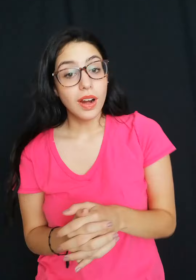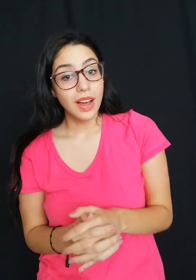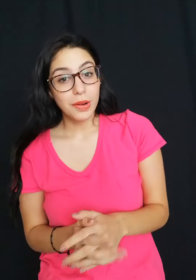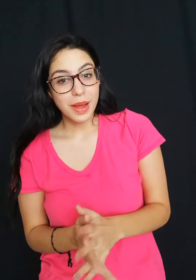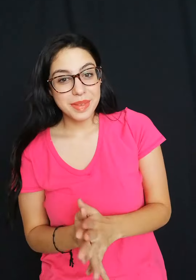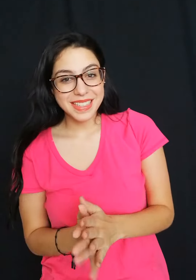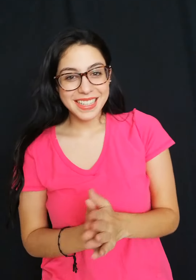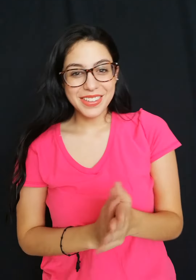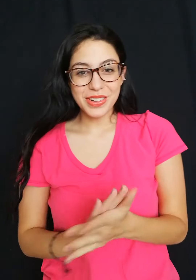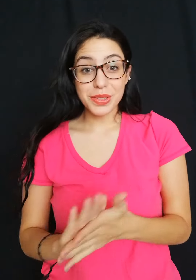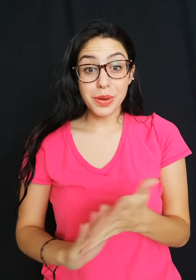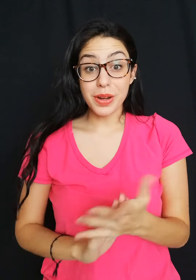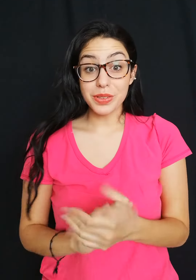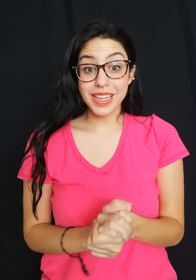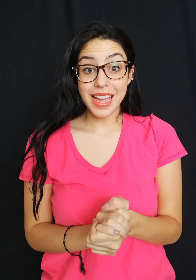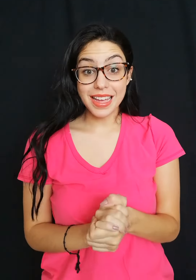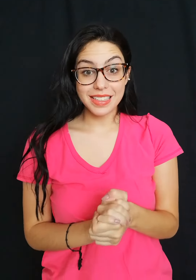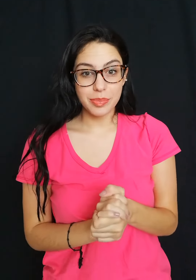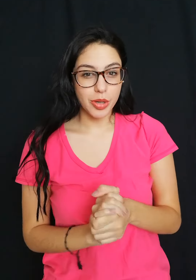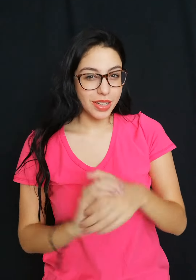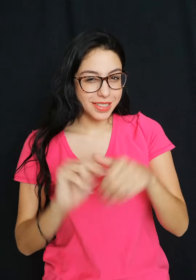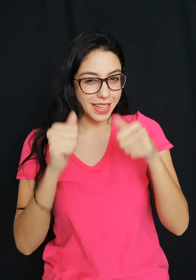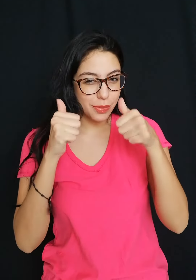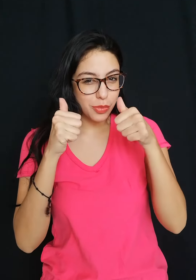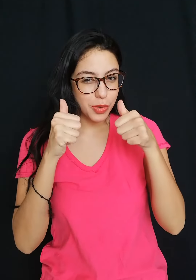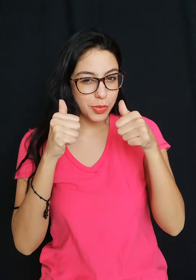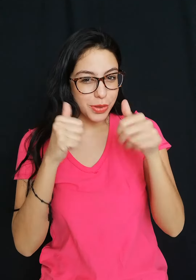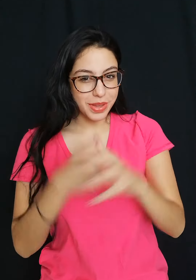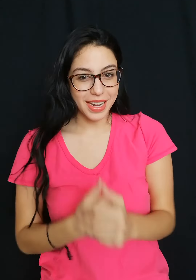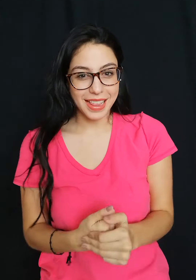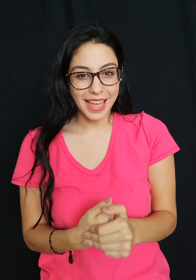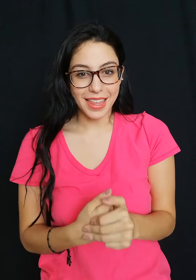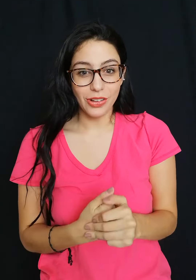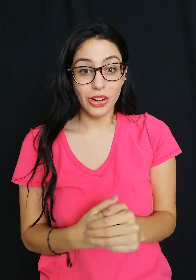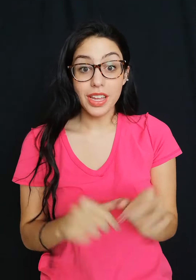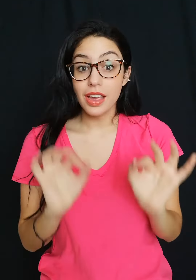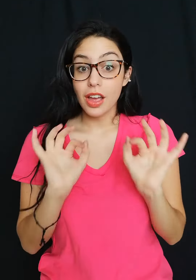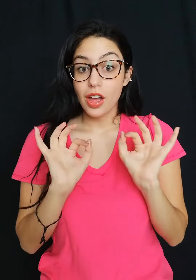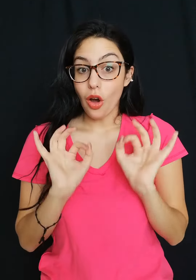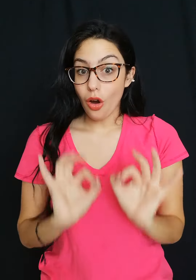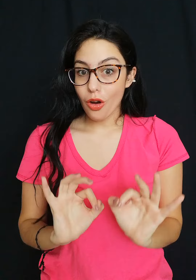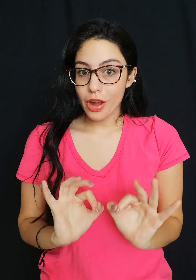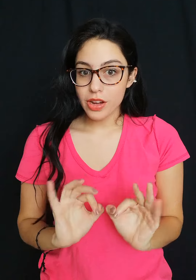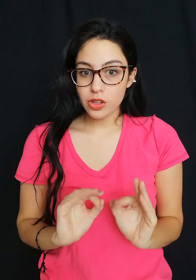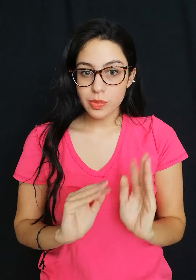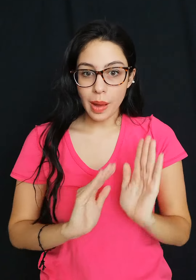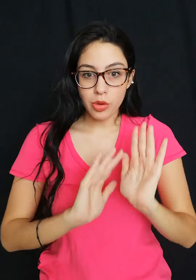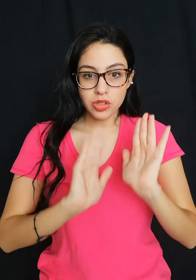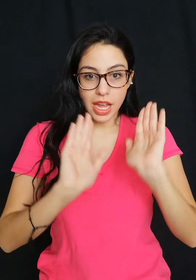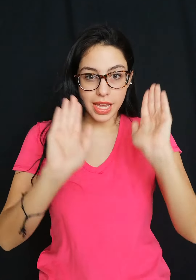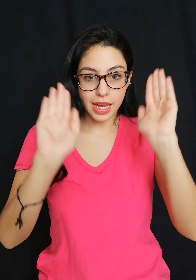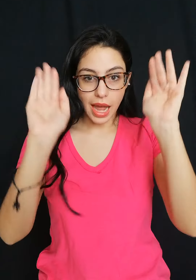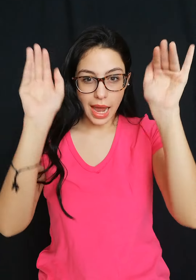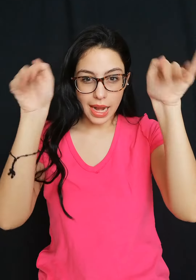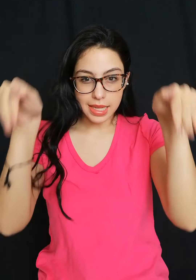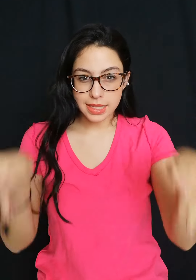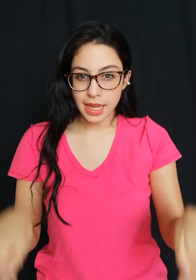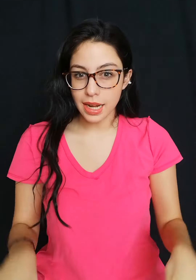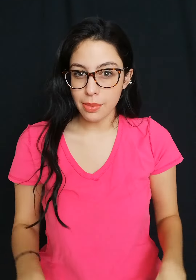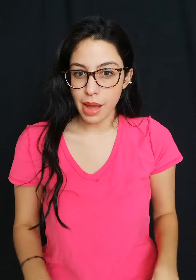Hola, hola, mis niños. Buenos días. Espero que estén muy, muy bien el día de hoy. Hoy nos vamos a ir a la selva.